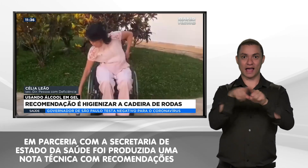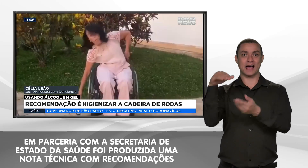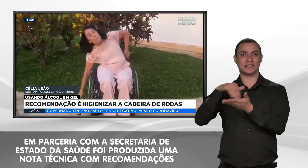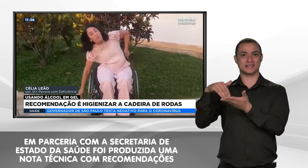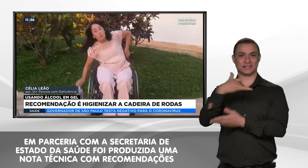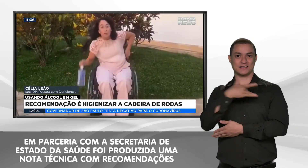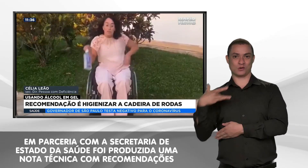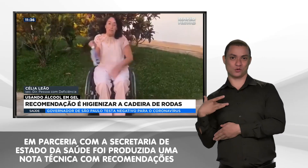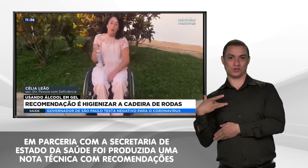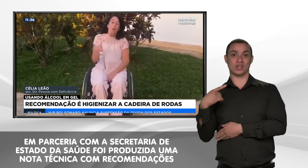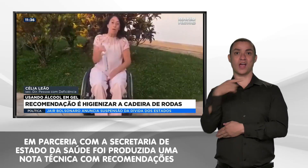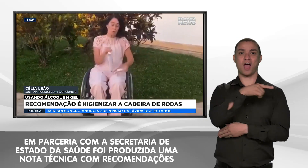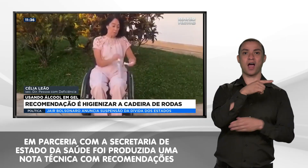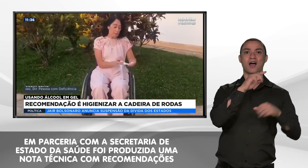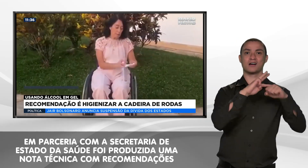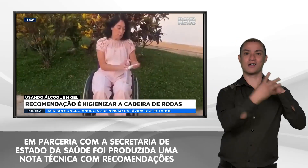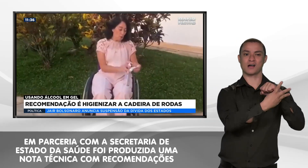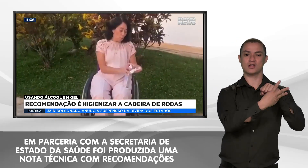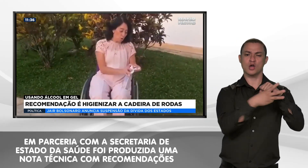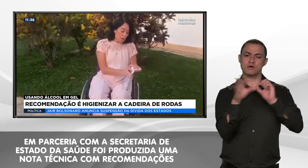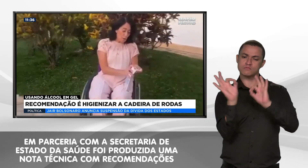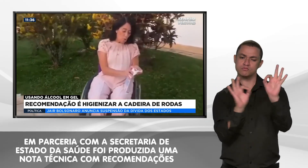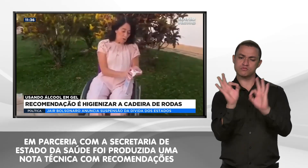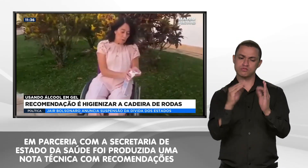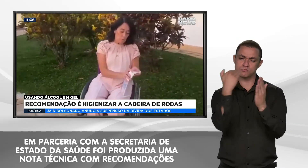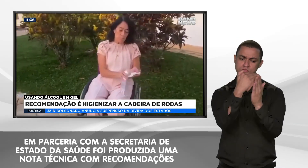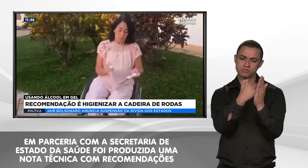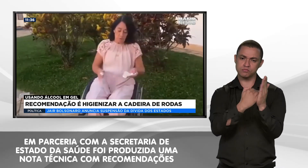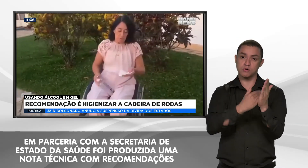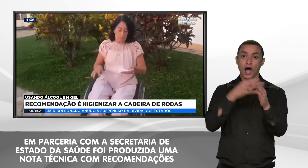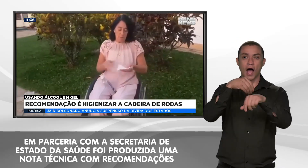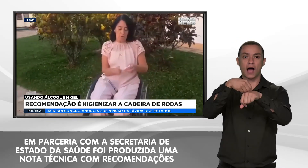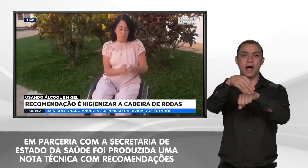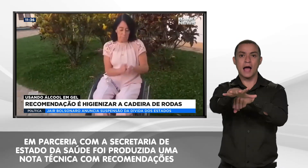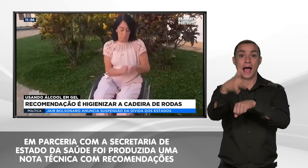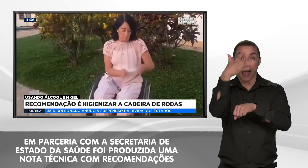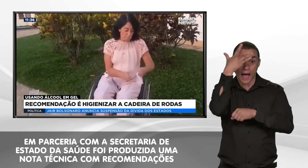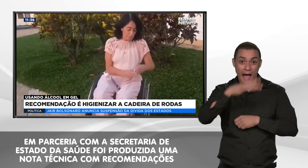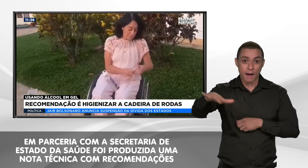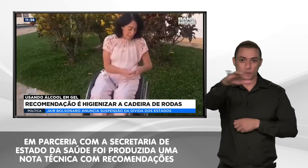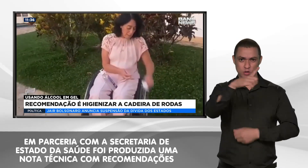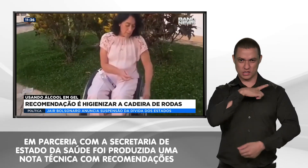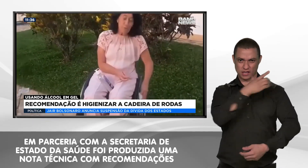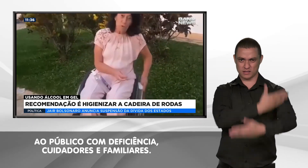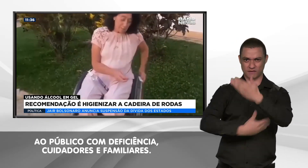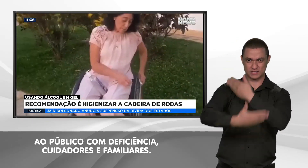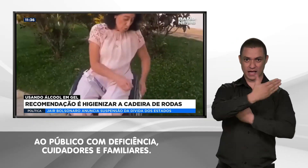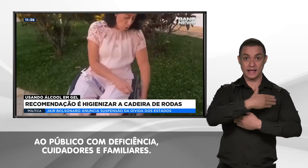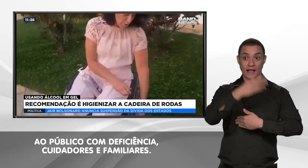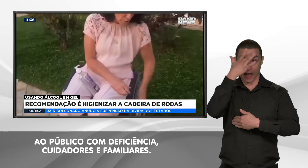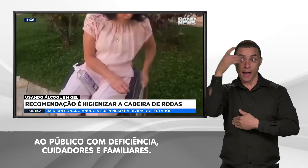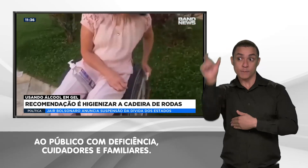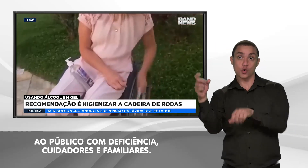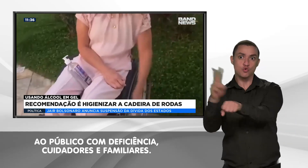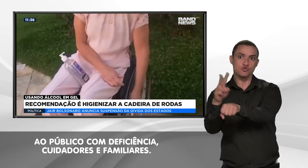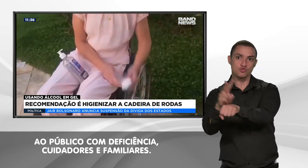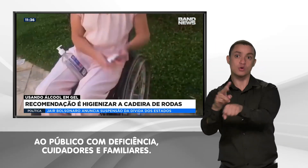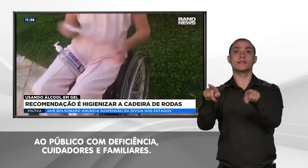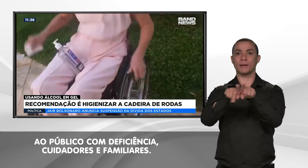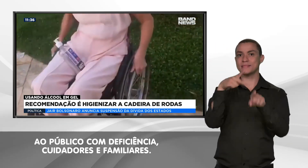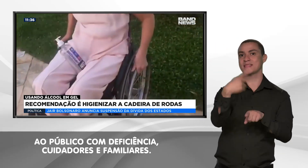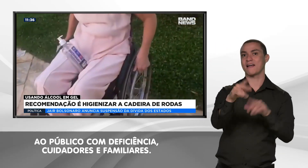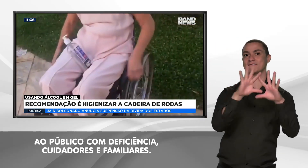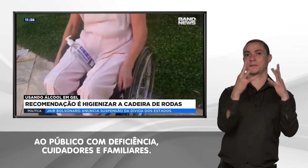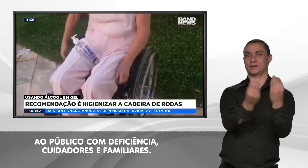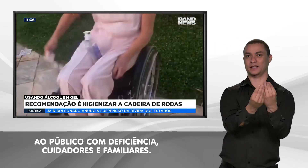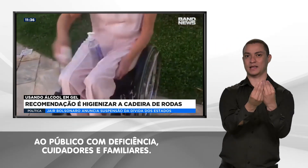Em parceria com a Secretaria de Estado da Saúde, foi produzida uma nota técnica com recomendações ao público com deficiência,